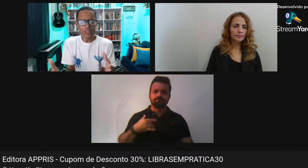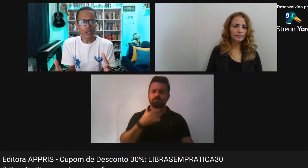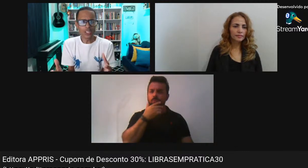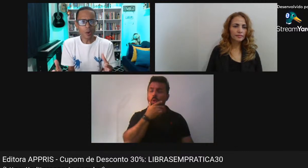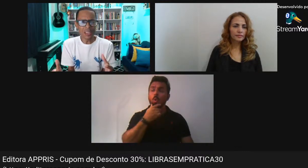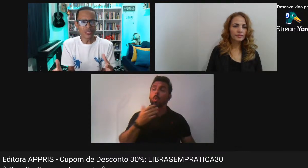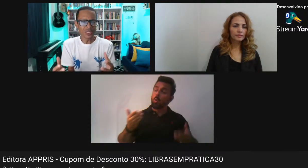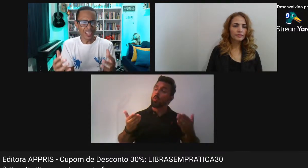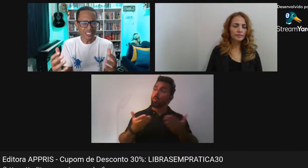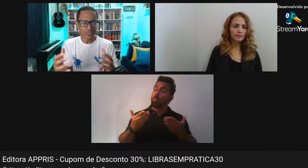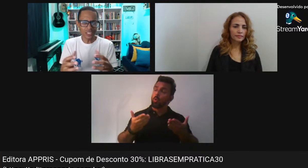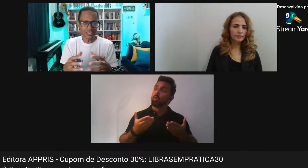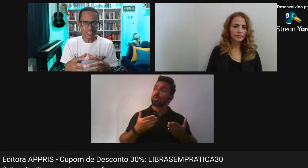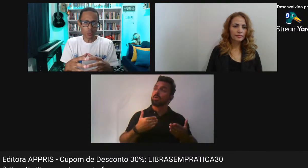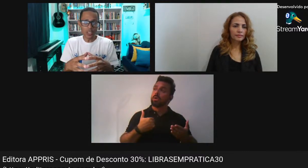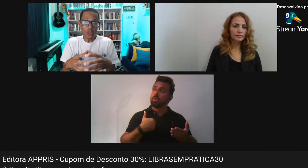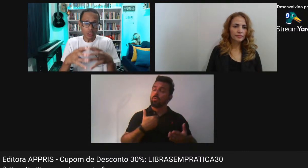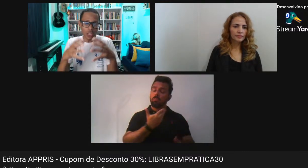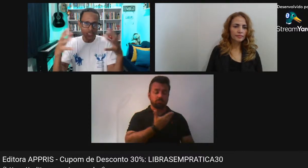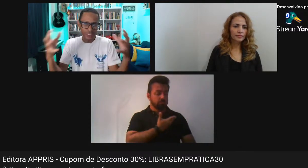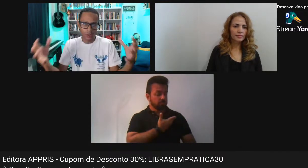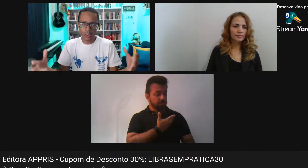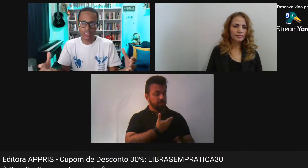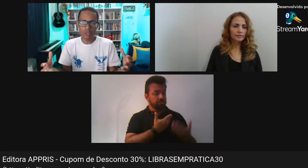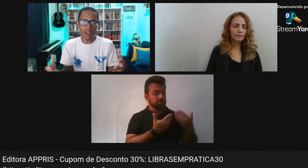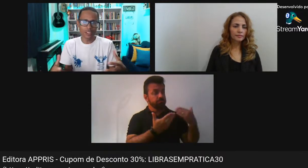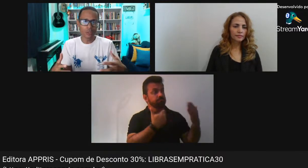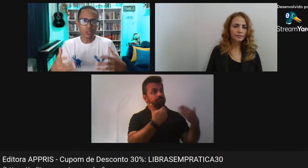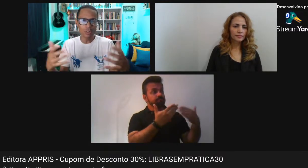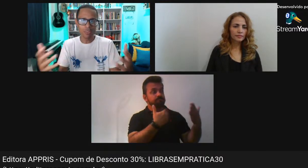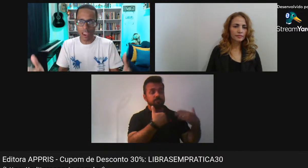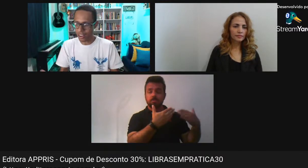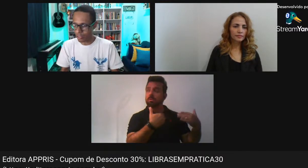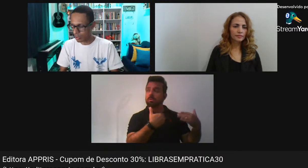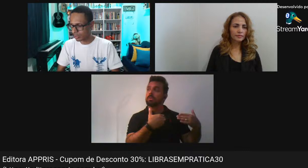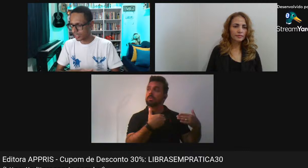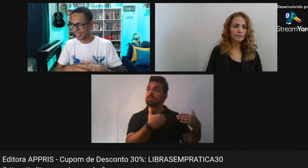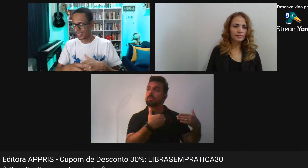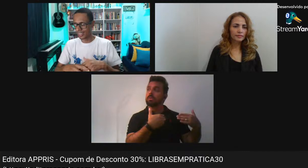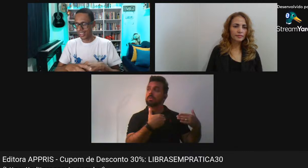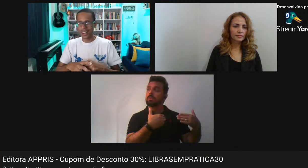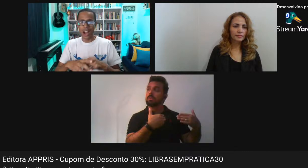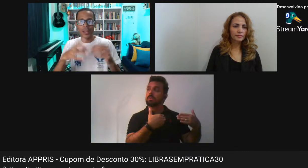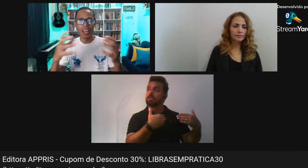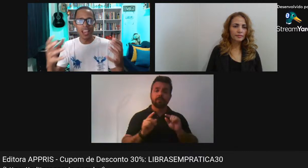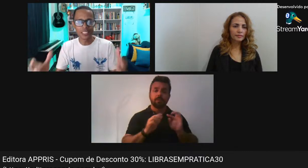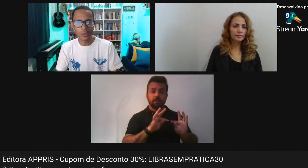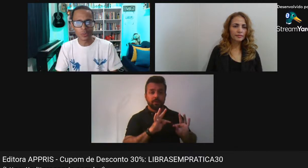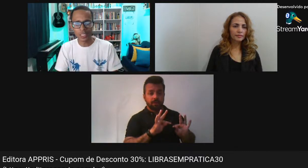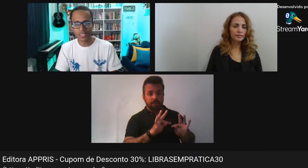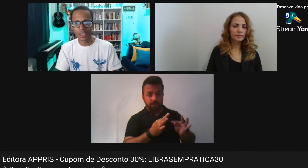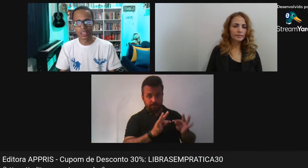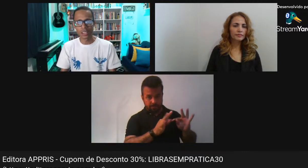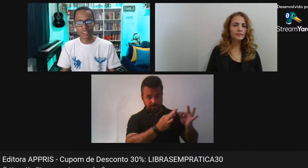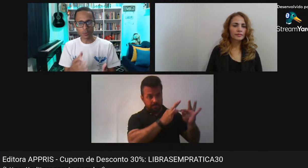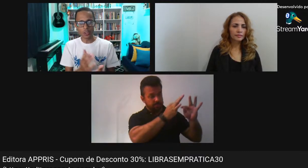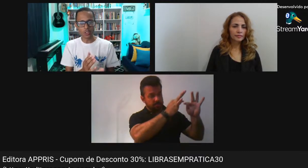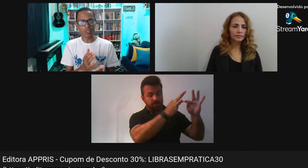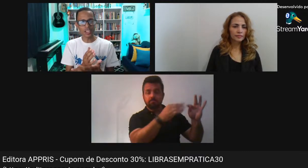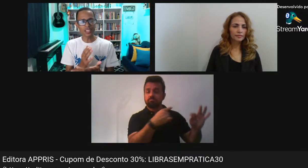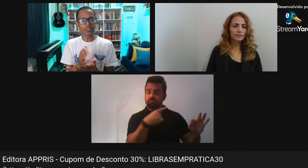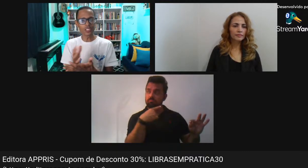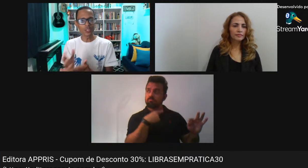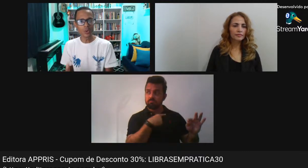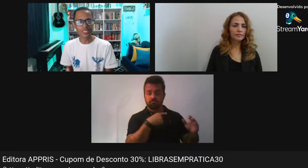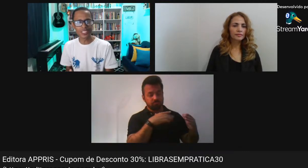tecnologia A gente aumentou Tanto Expandiu tanto Hoje se fala Do multiverso Carro elétrico E as